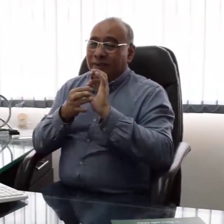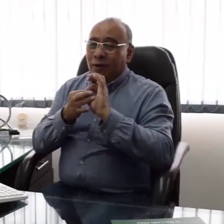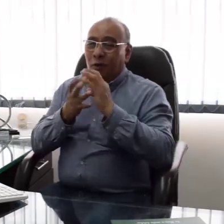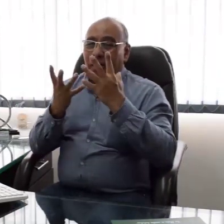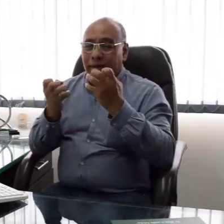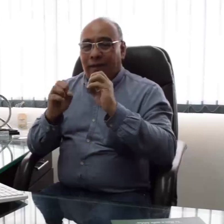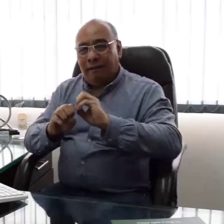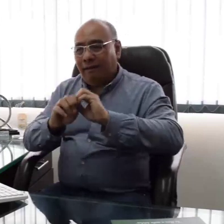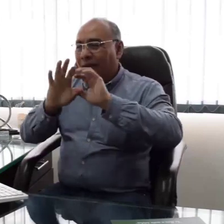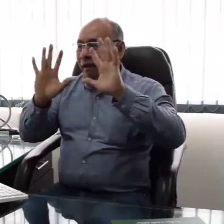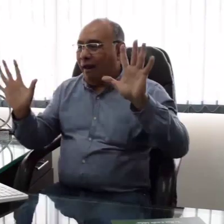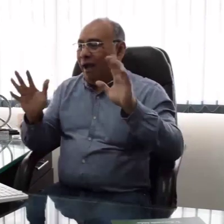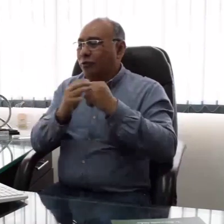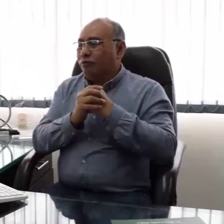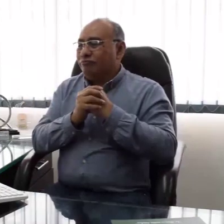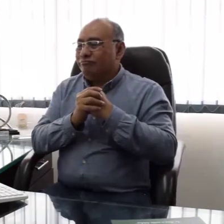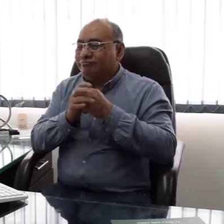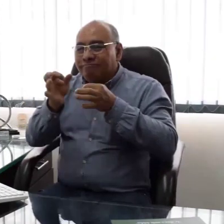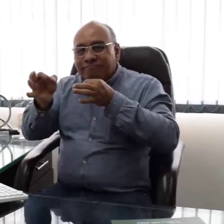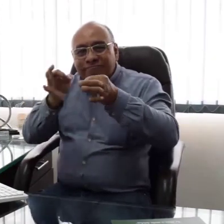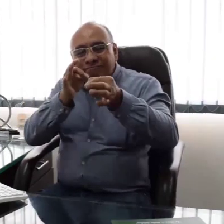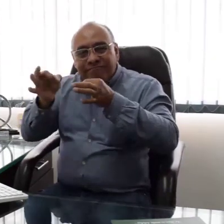debate, Fenascol desea hacer una ilustración clara.